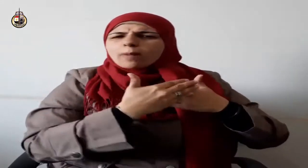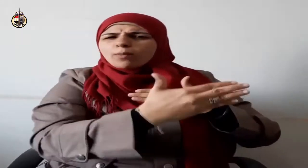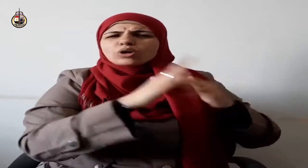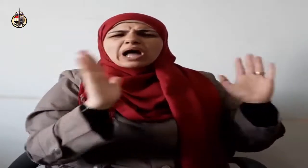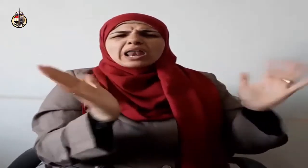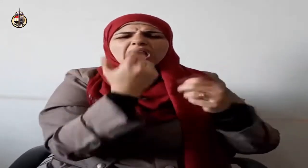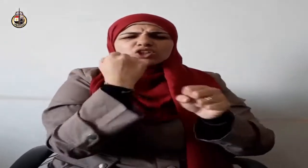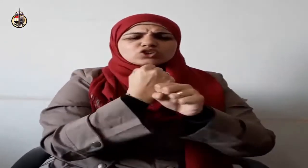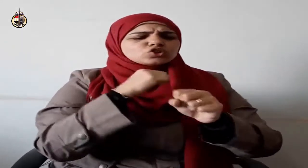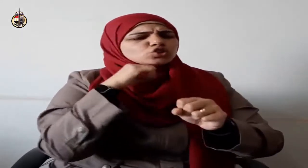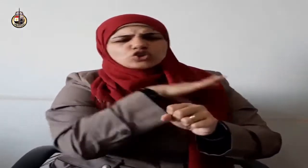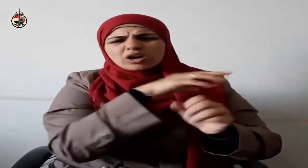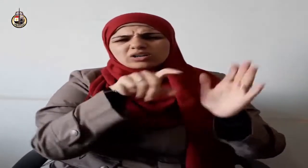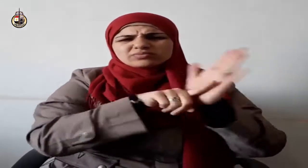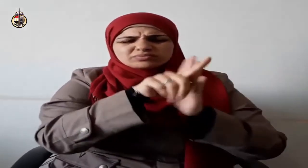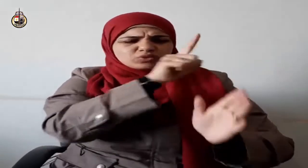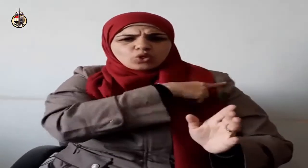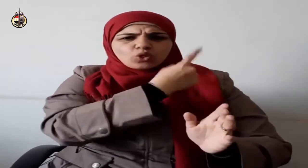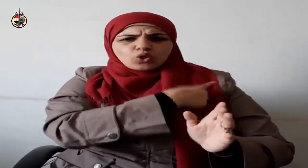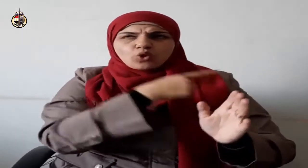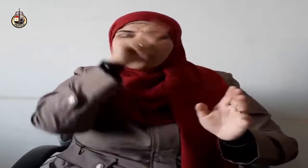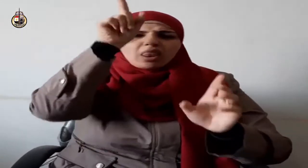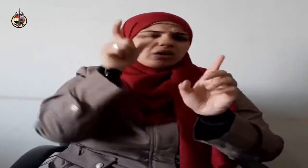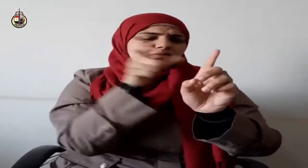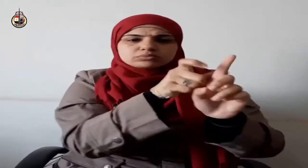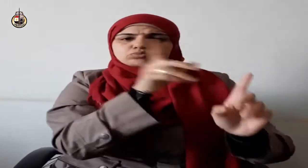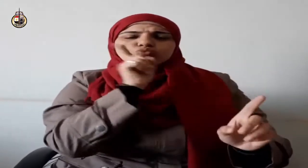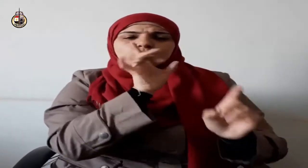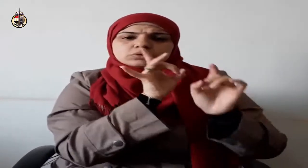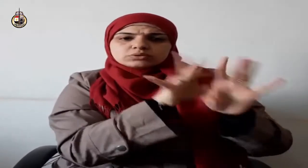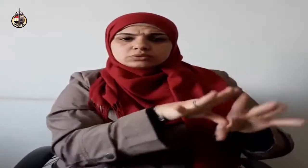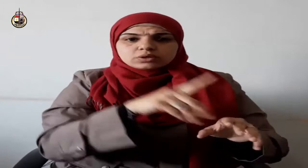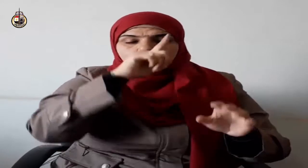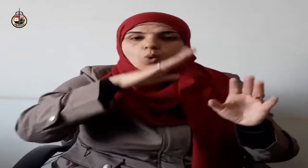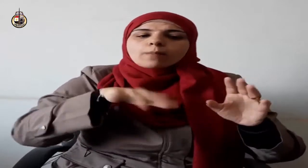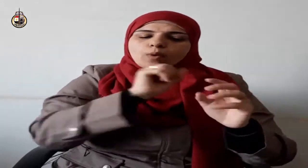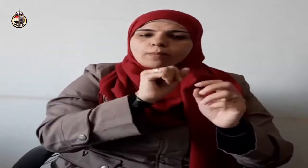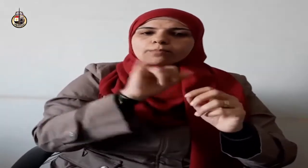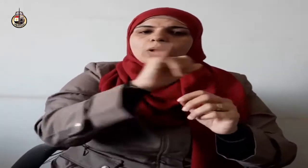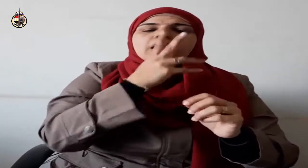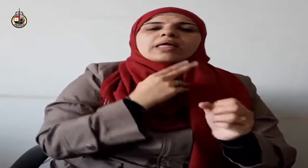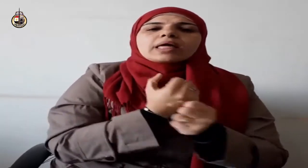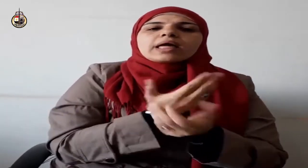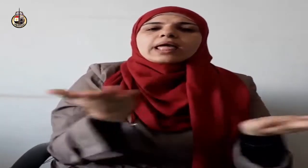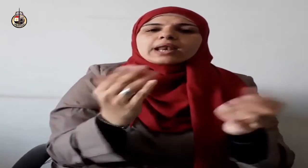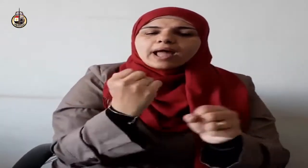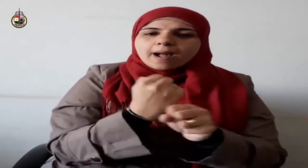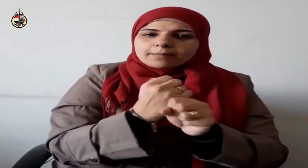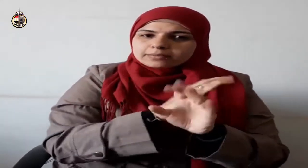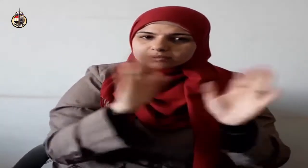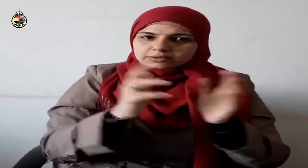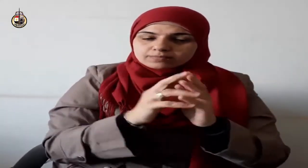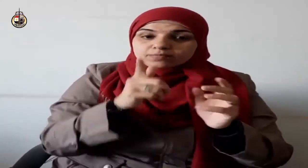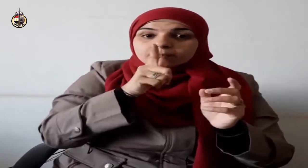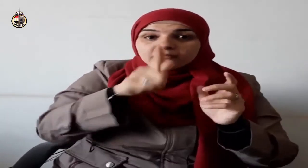حيث يقول الحق سبحانه إن الله مع الذين اتقوا والذين هم